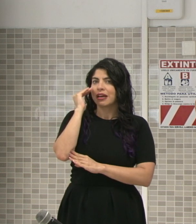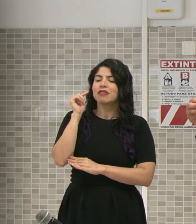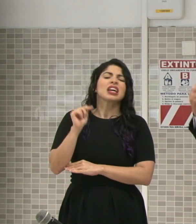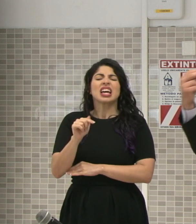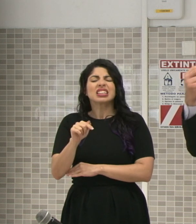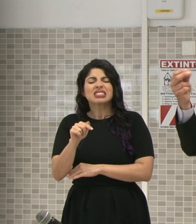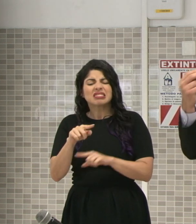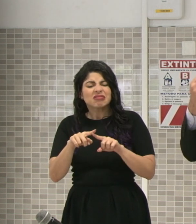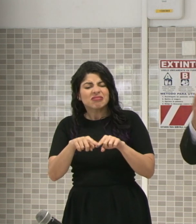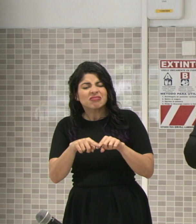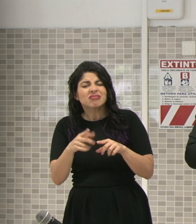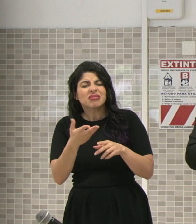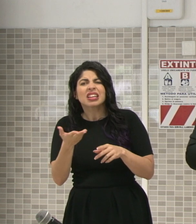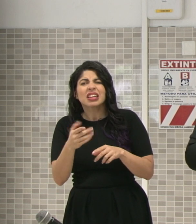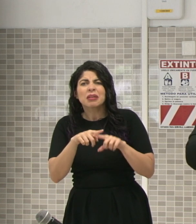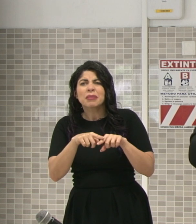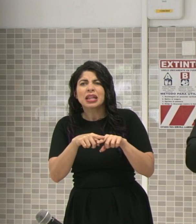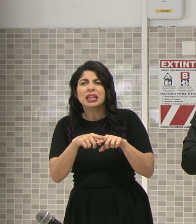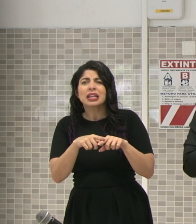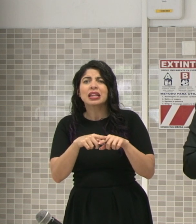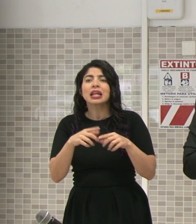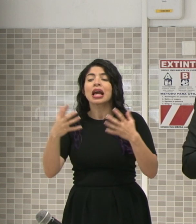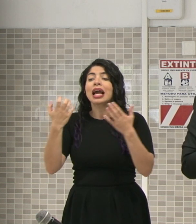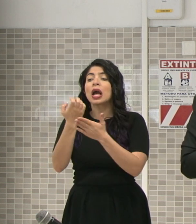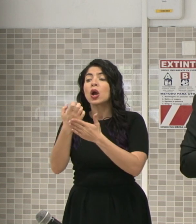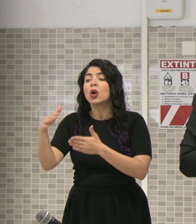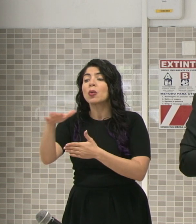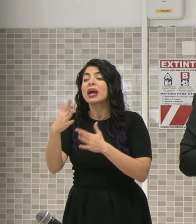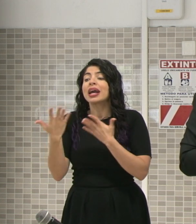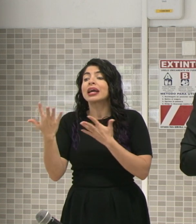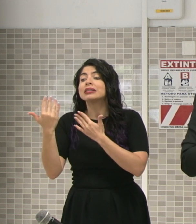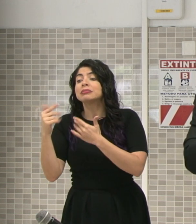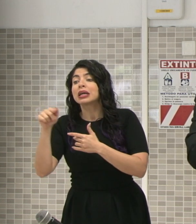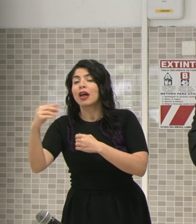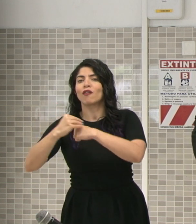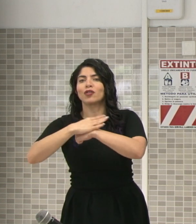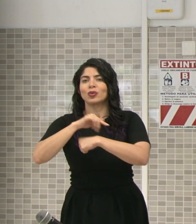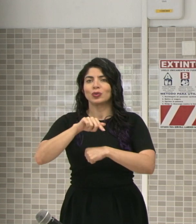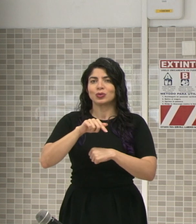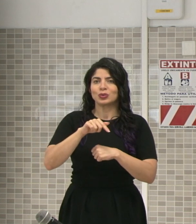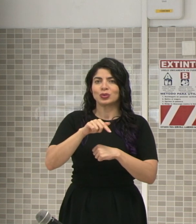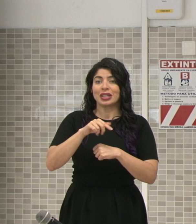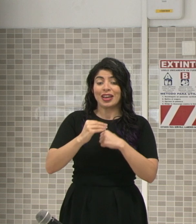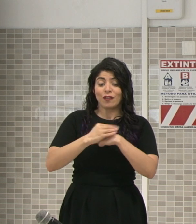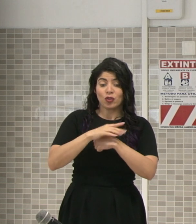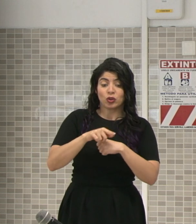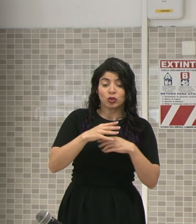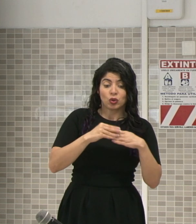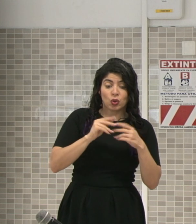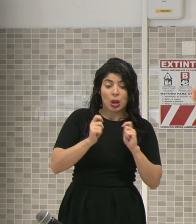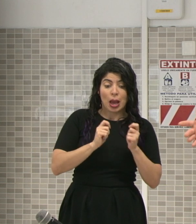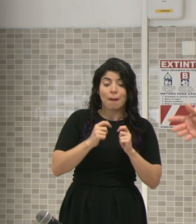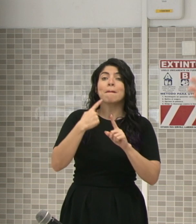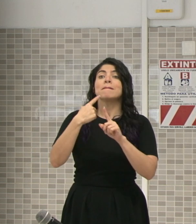que ver mucho con las expectativas de nuestra economía. Y eso puede afectar a todo el país, desde las